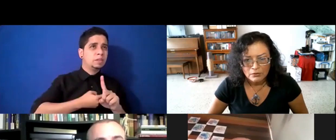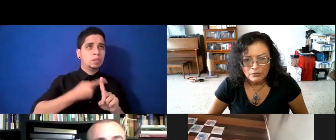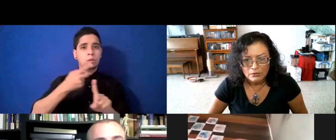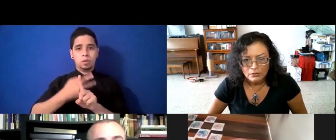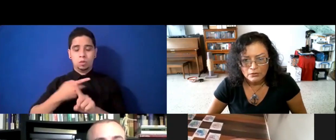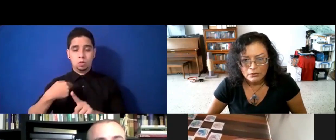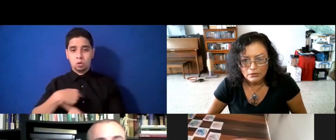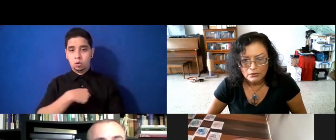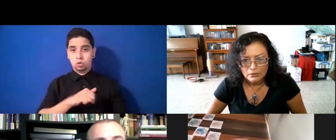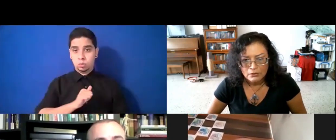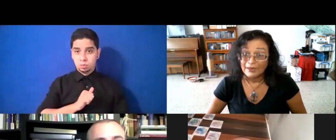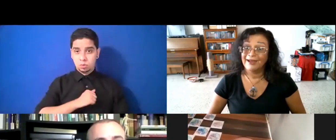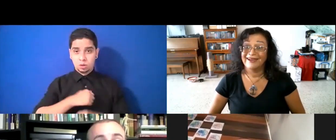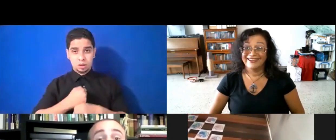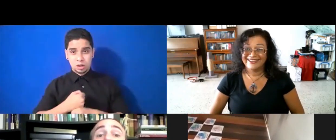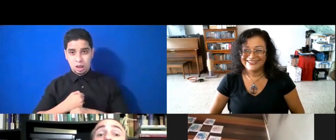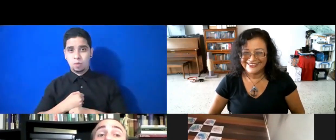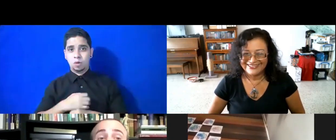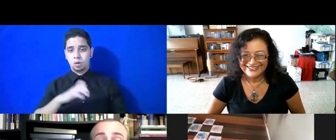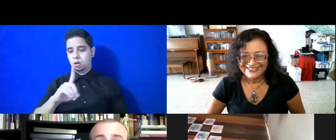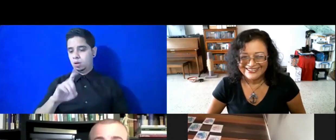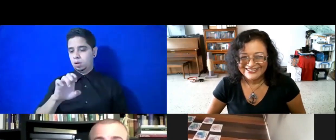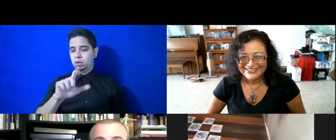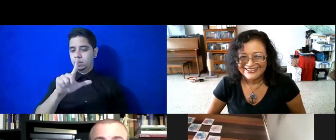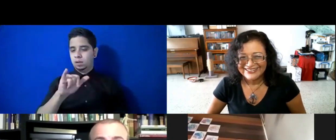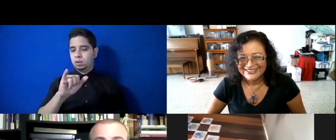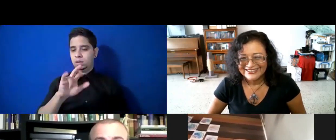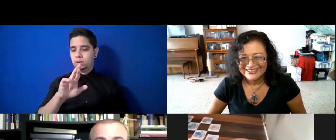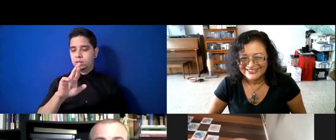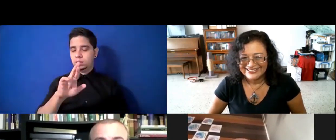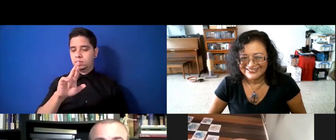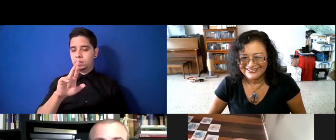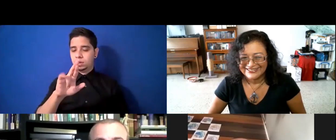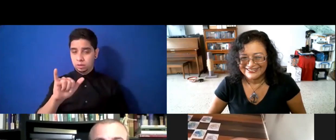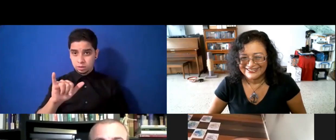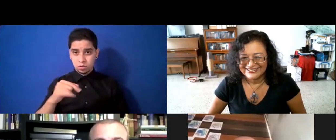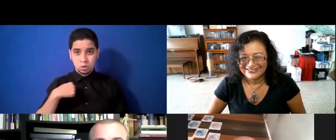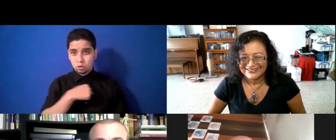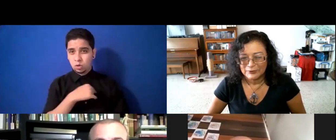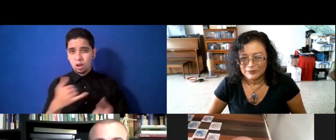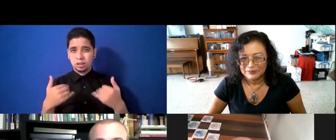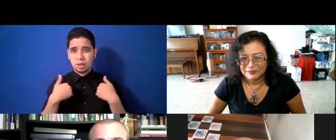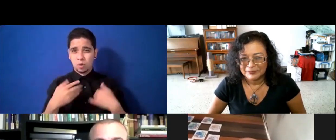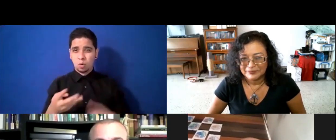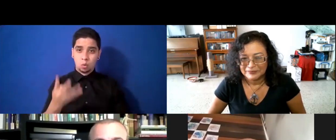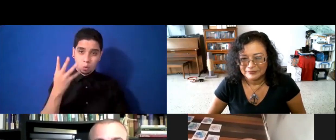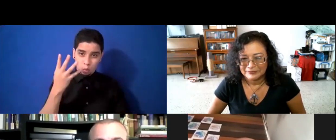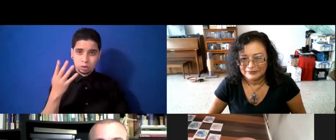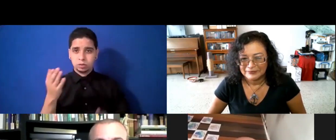nuestro propio delivery. Así que en resumen, ahora tenemos cuatro delivery. Cuando antes de la pandemia,